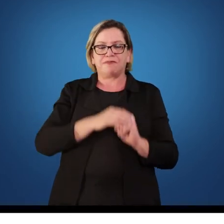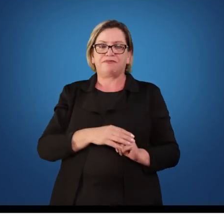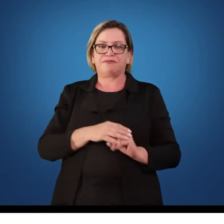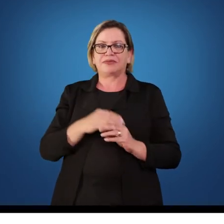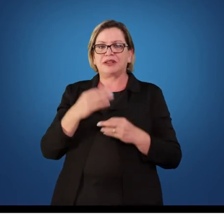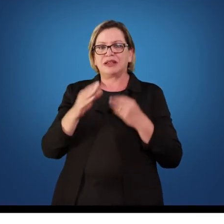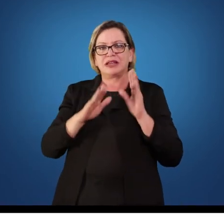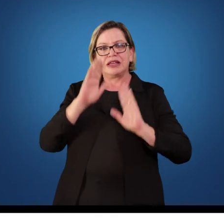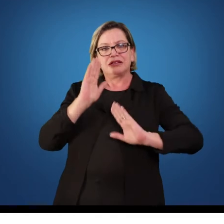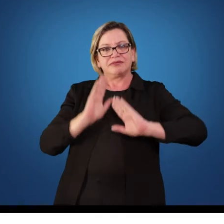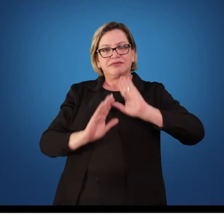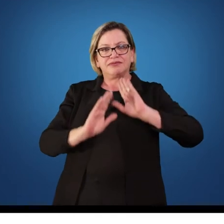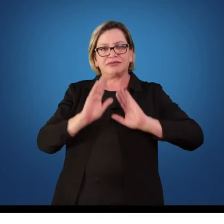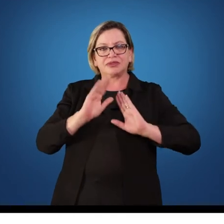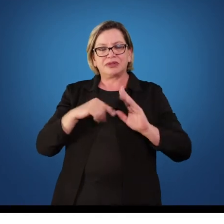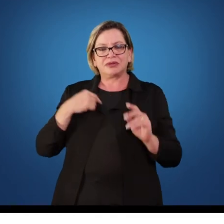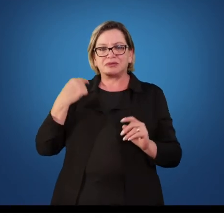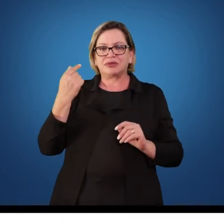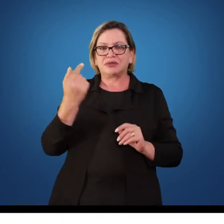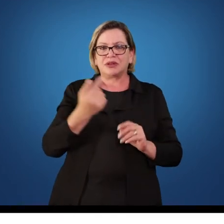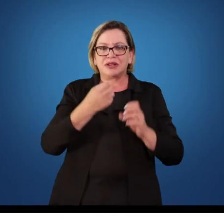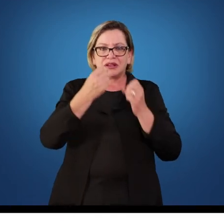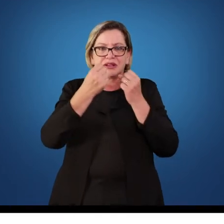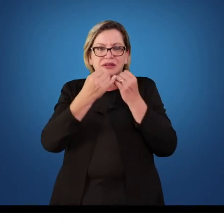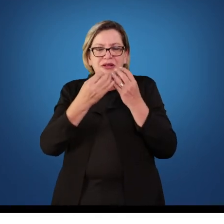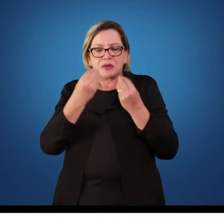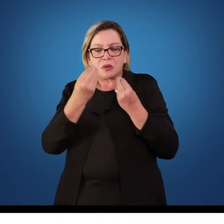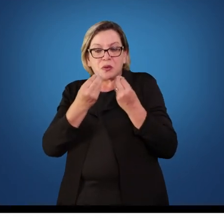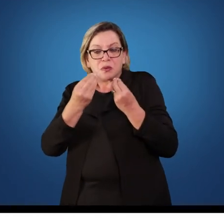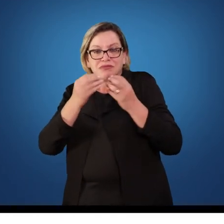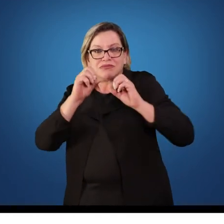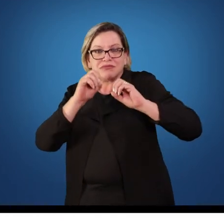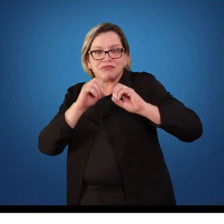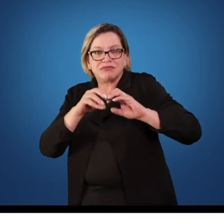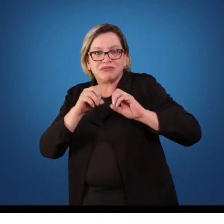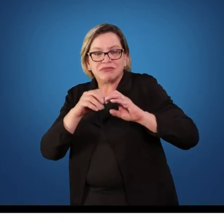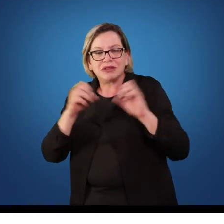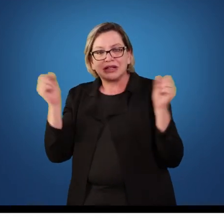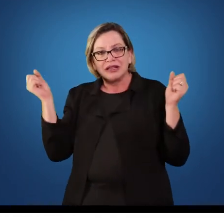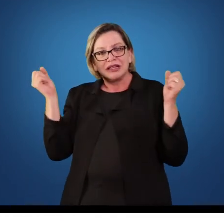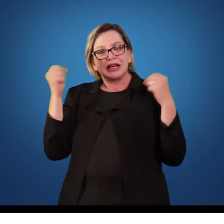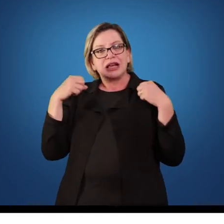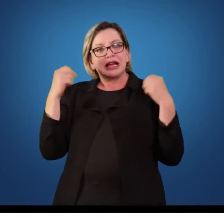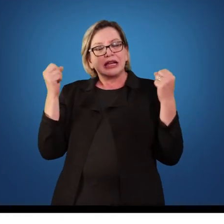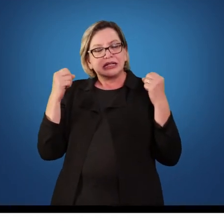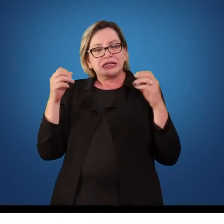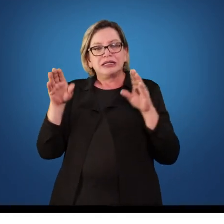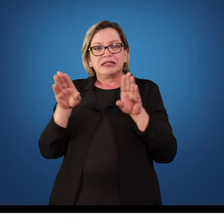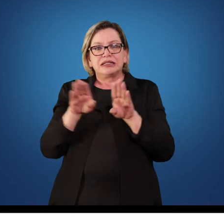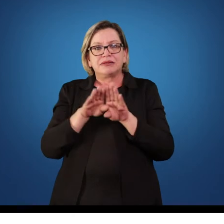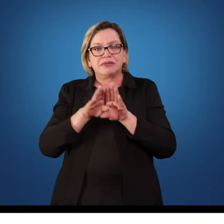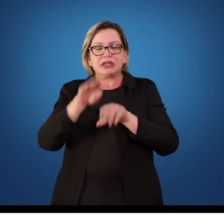vezes, quando nós falamos em como ensinar a educação física na escola, principalmente em curso de formação